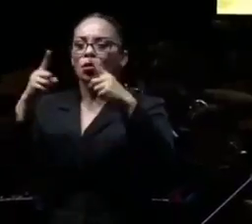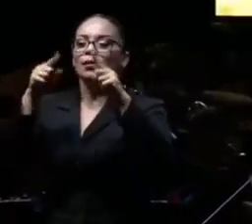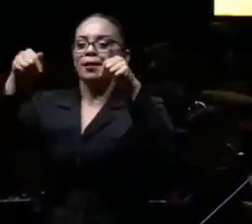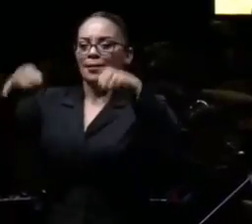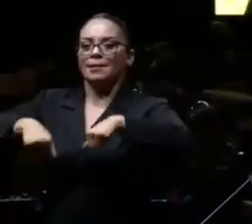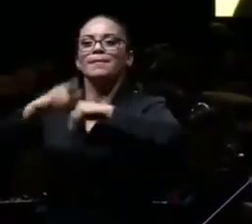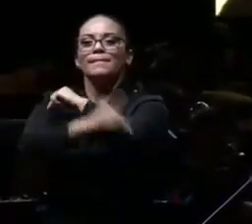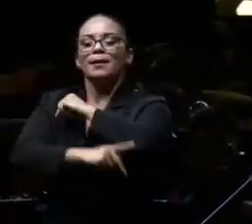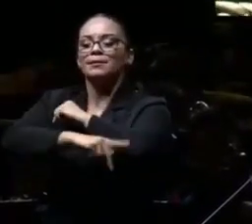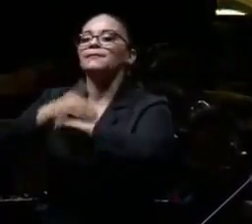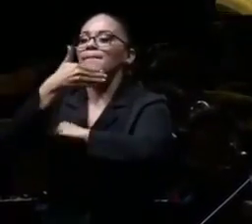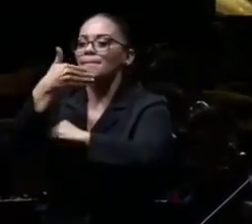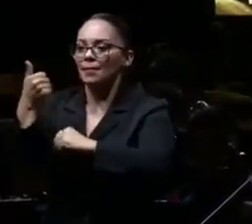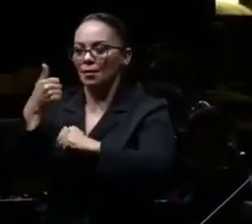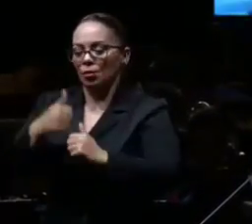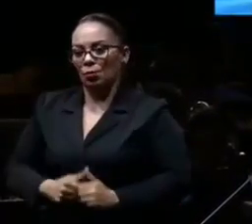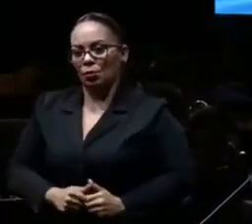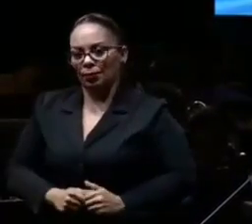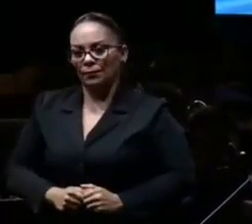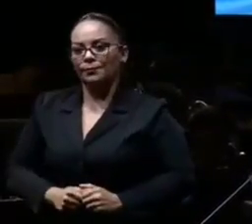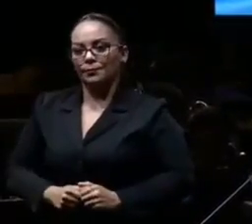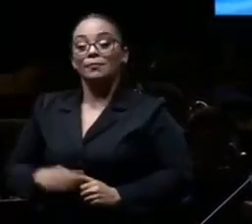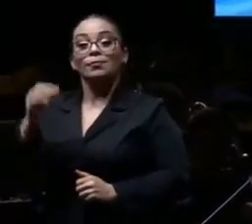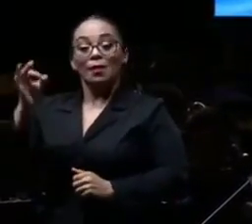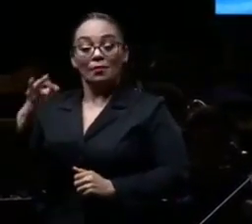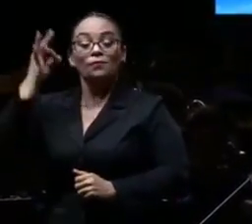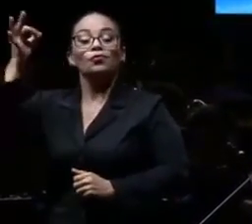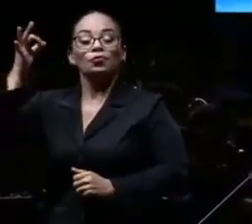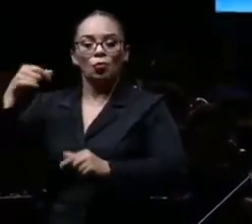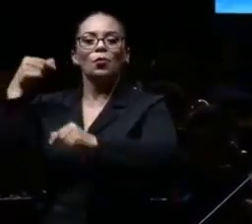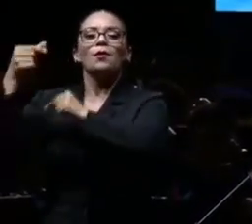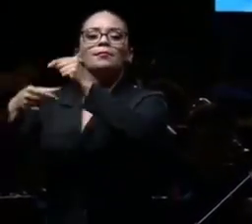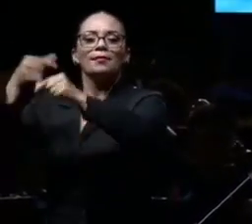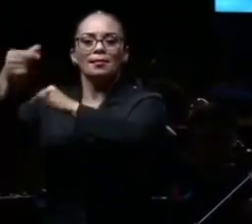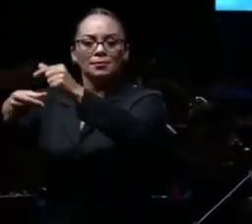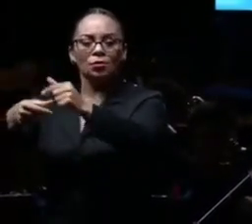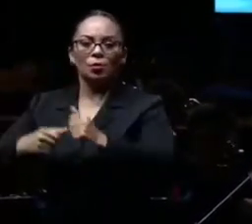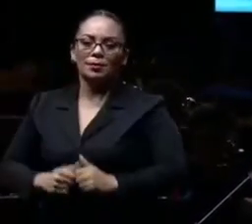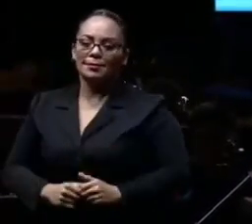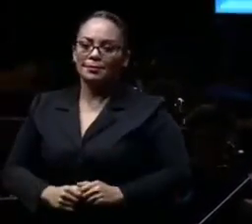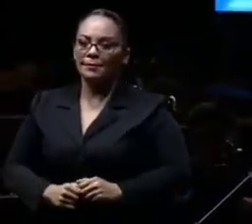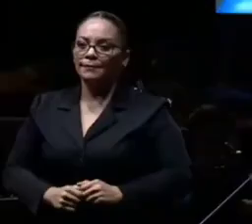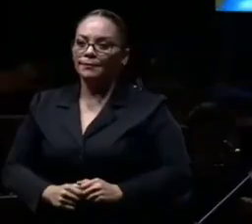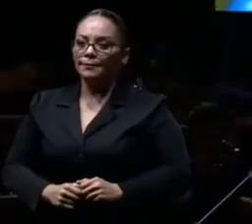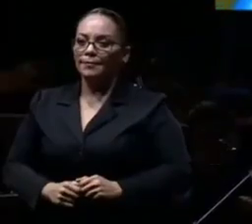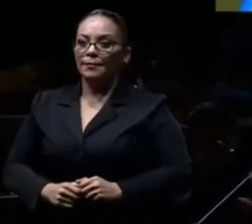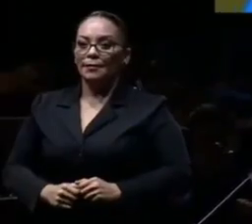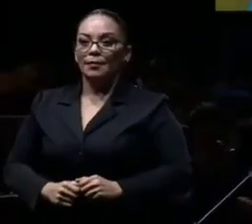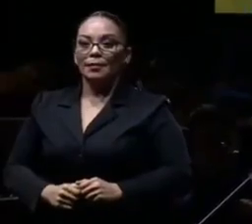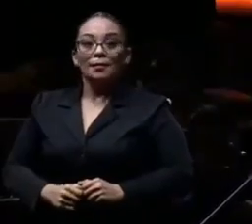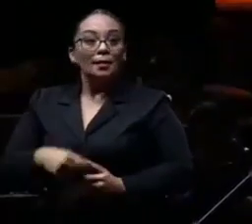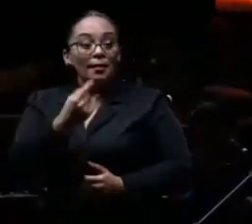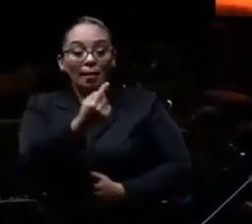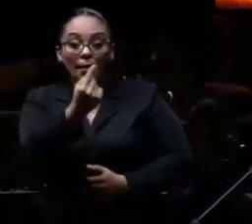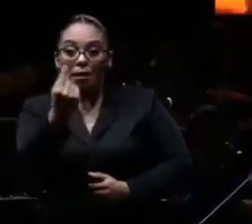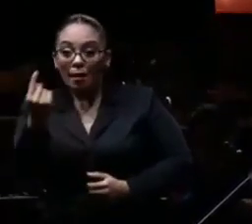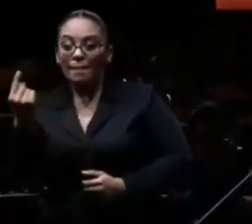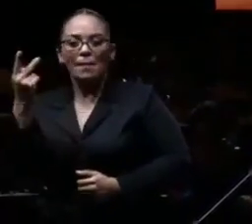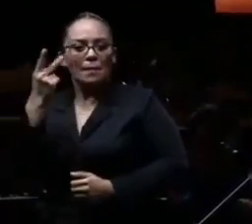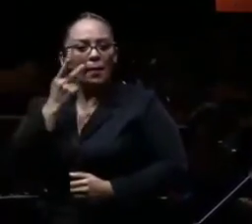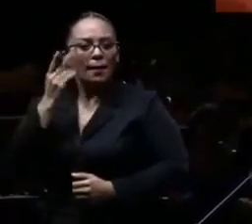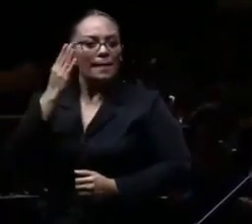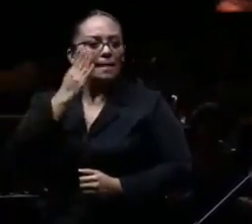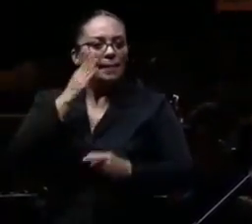país mejor para las próximas generaciones. Que cada padre, cada madre, cada